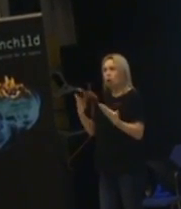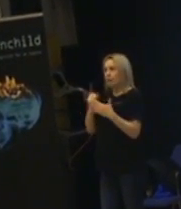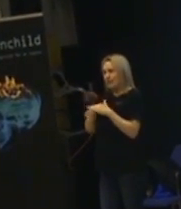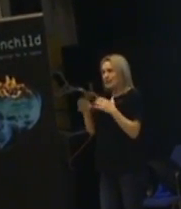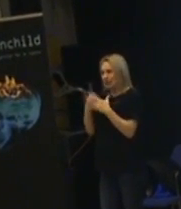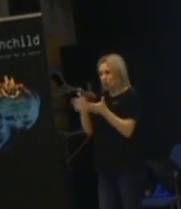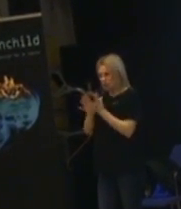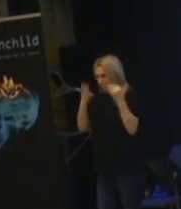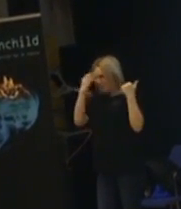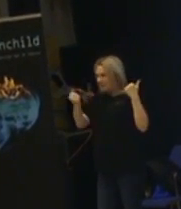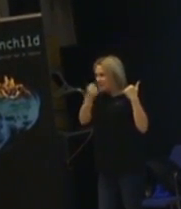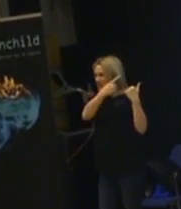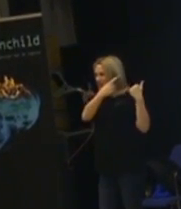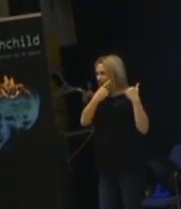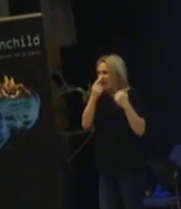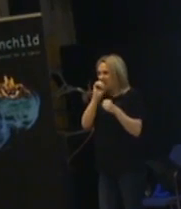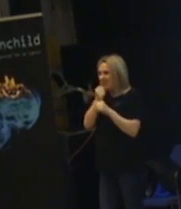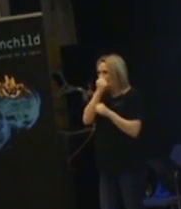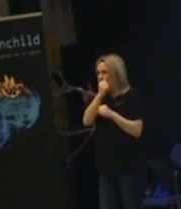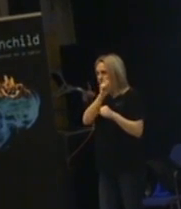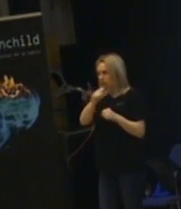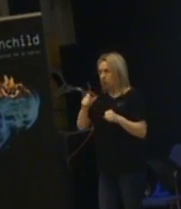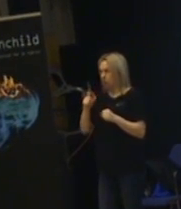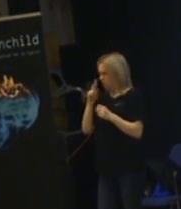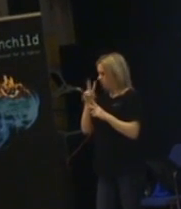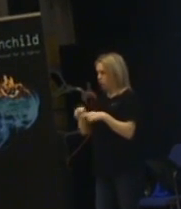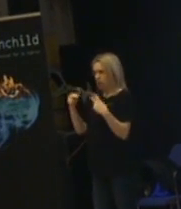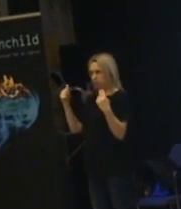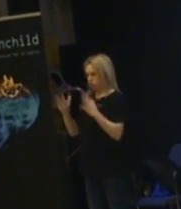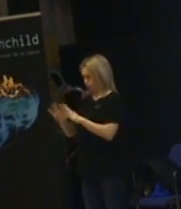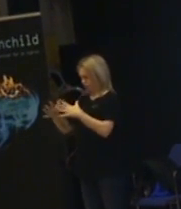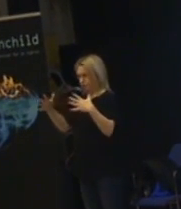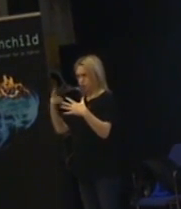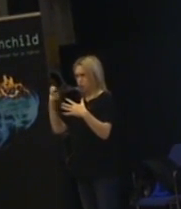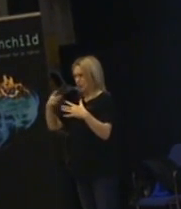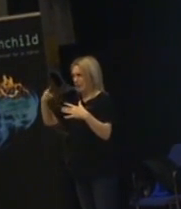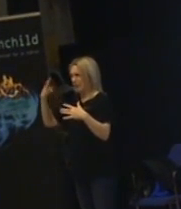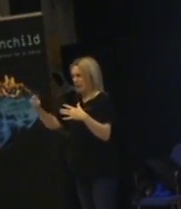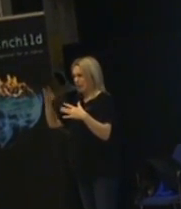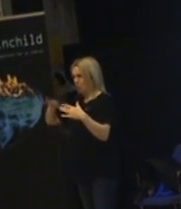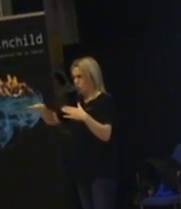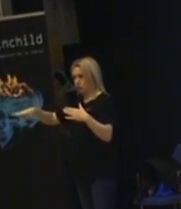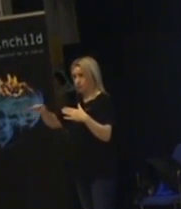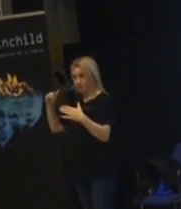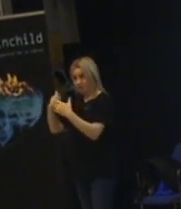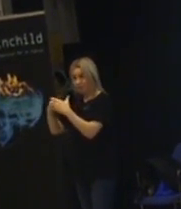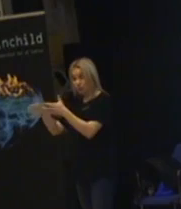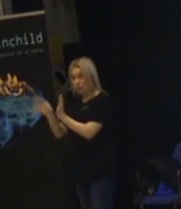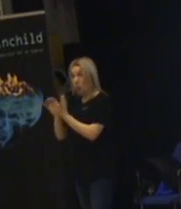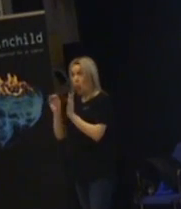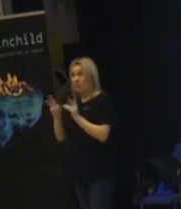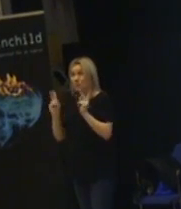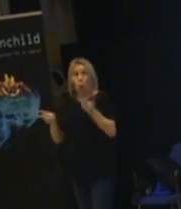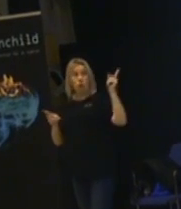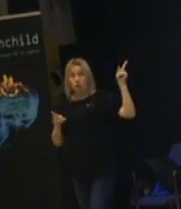Och ni kommer ihåg de här 19. Och det var bara 19. 20-30 är det vanligaste att vi har i klassrummet. Och har vi 30 barn i klassrummet av den här